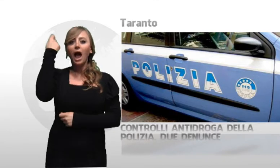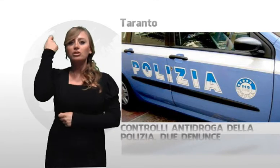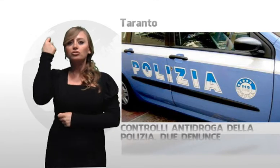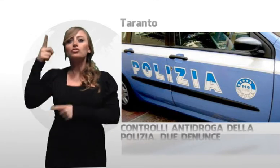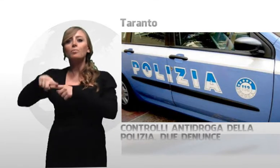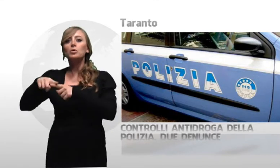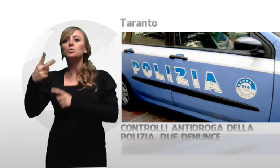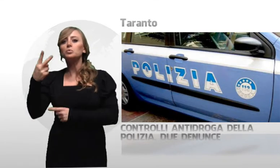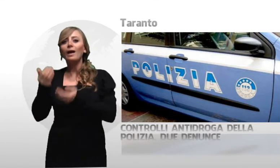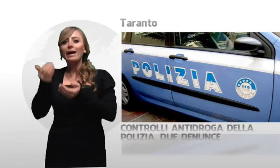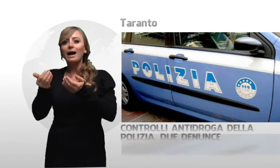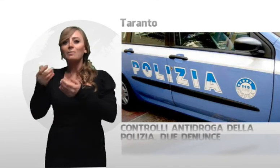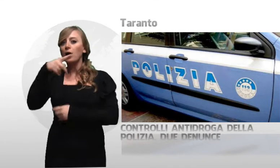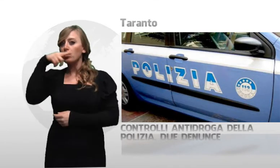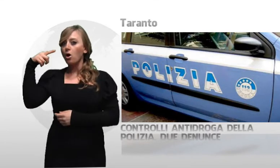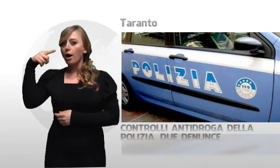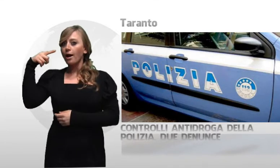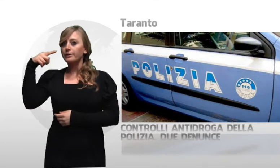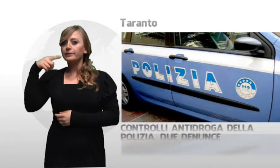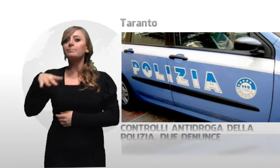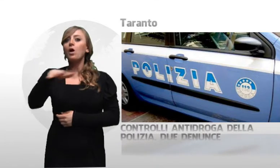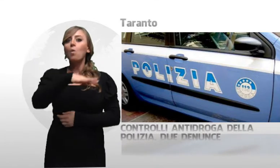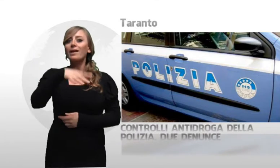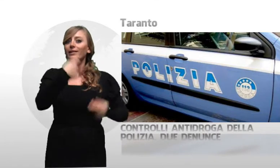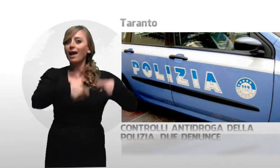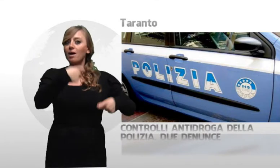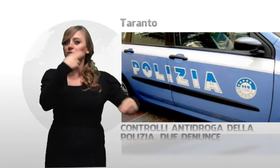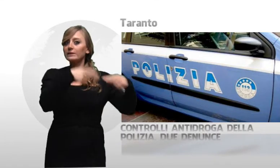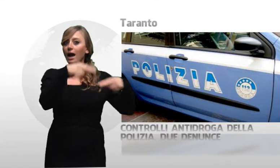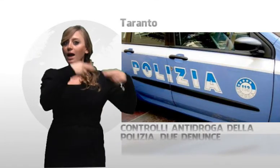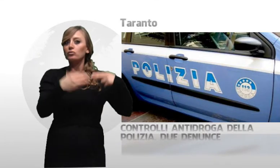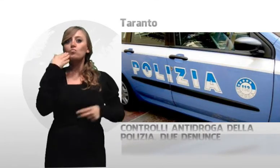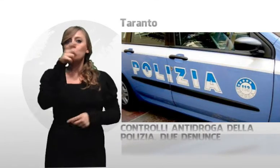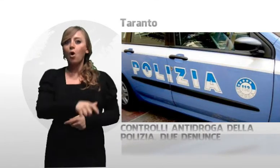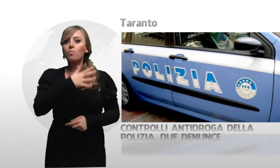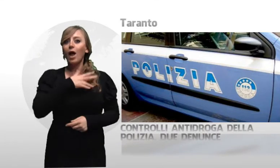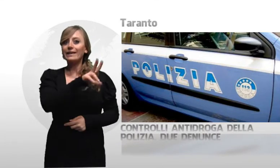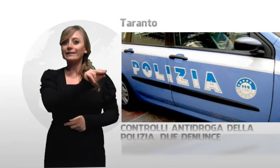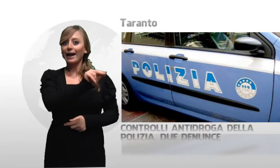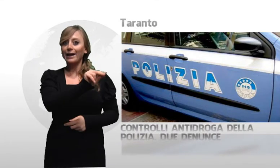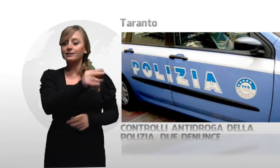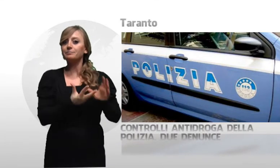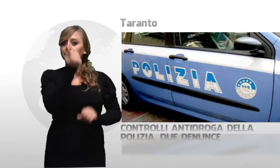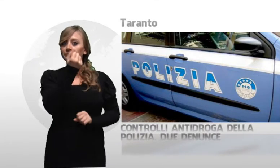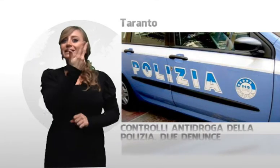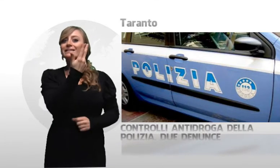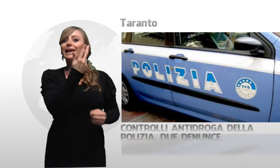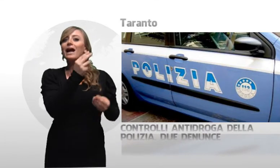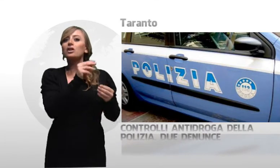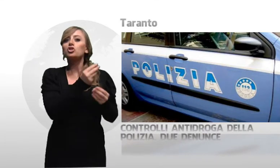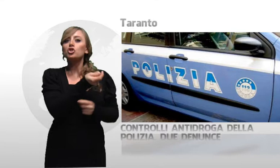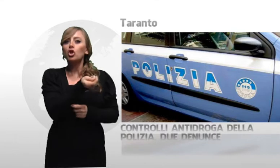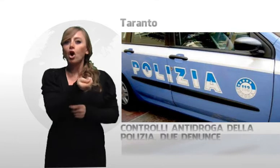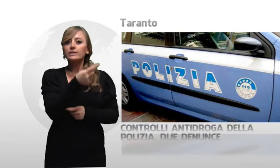cocaina. Al quartiere Tamburi un trentenne è stato trovato in possesso di tre dosi di cocaina già confezionata per un peso